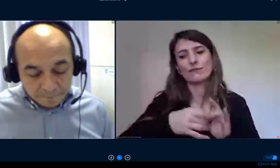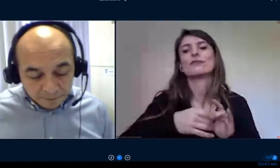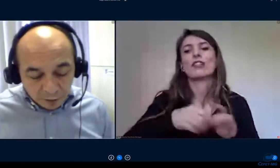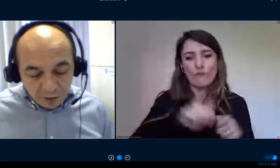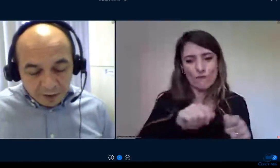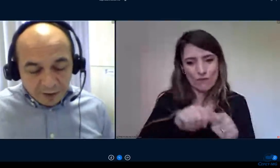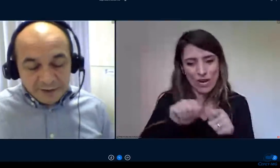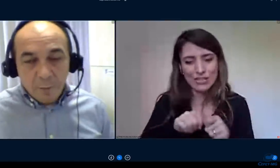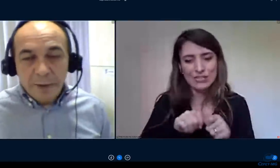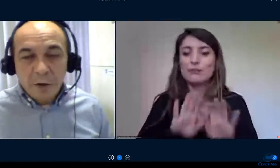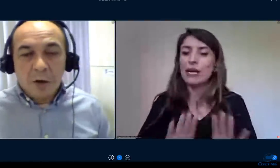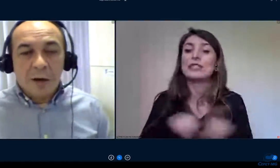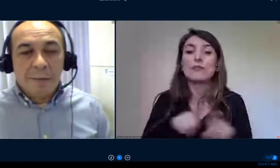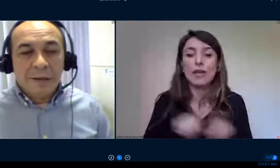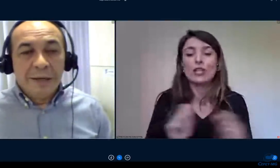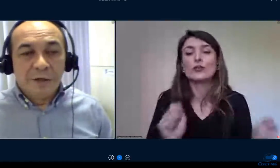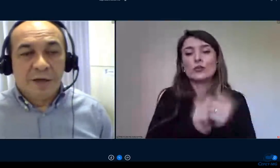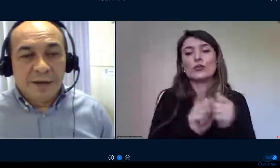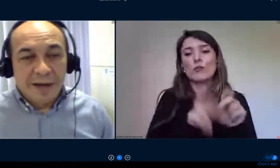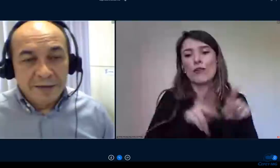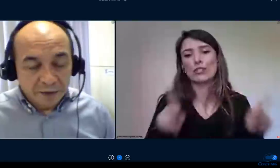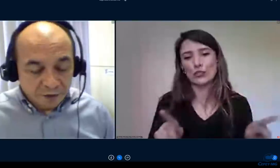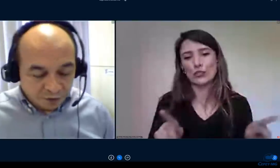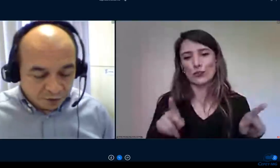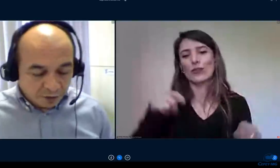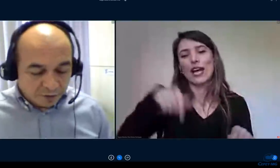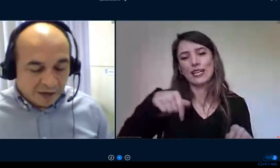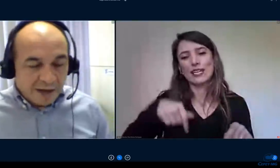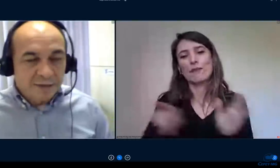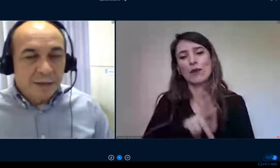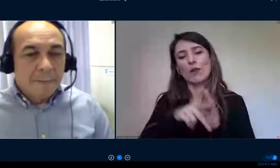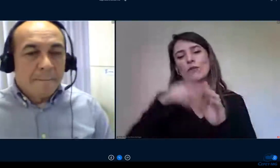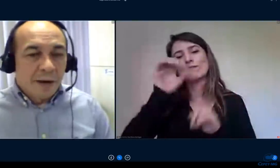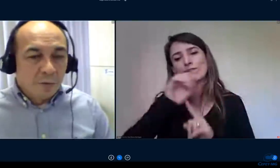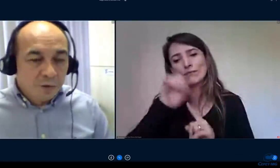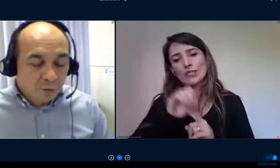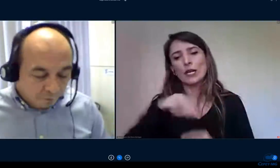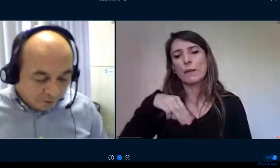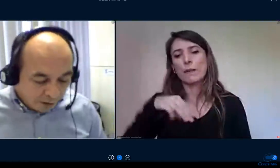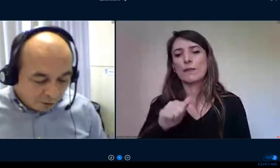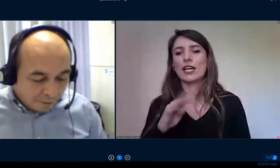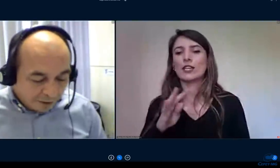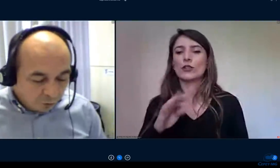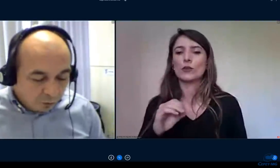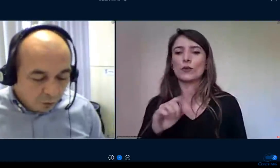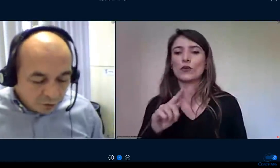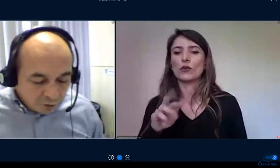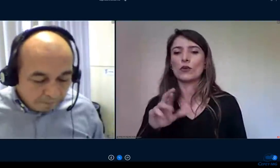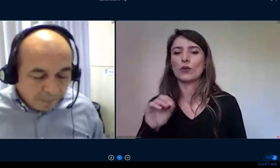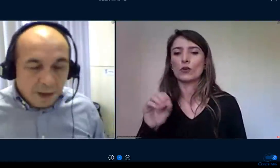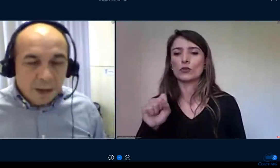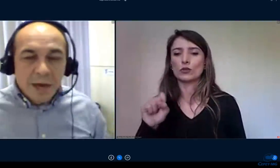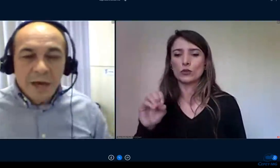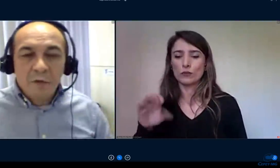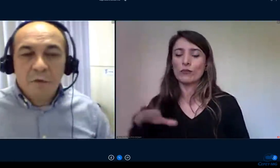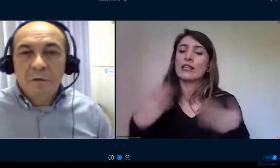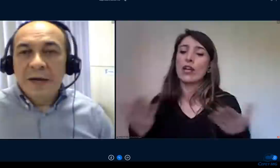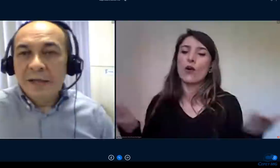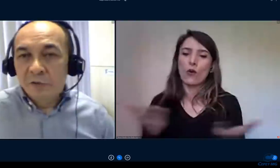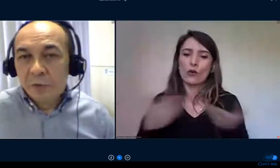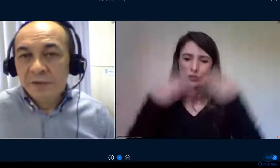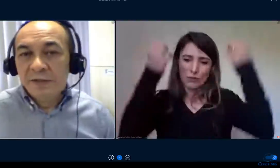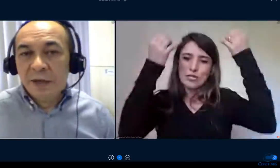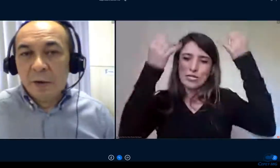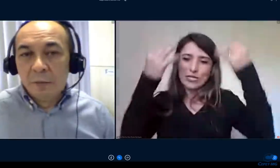então esse é o panorama em linhas gerais que a gente traz para o Instituto Federal de Mato Grosso e aí eu vou